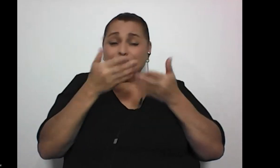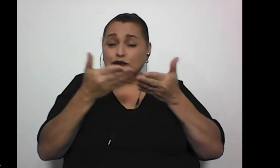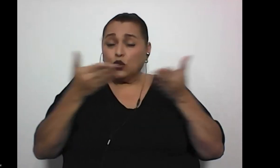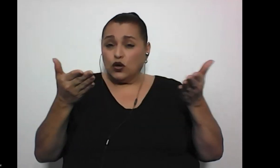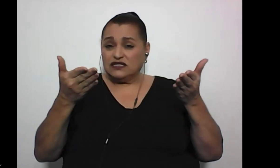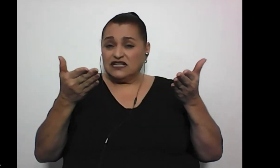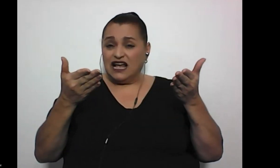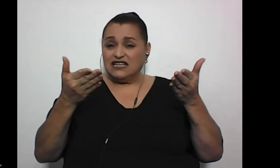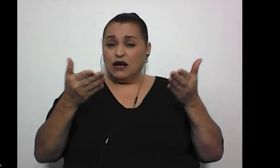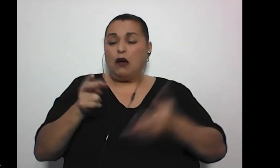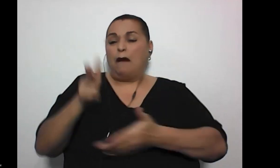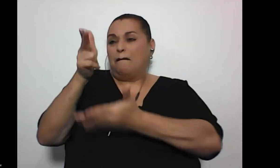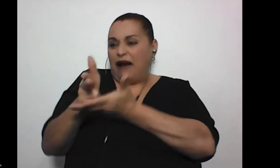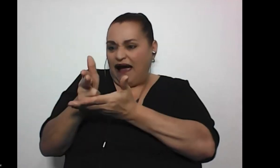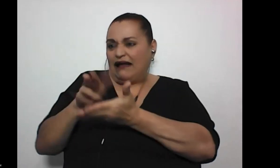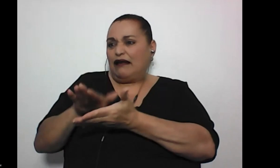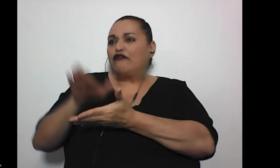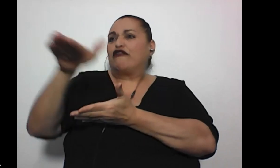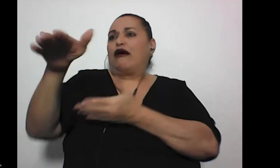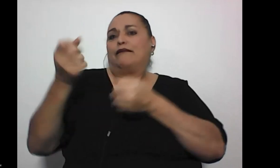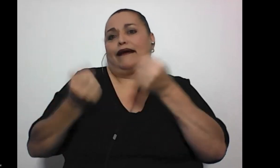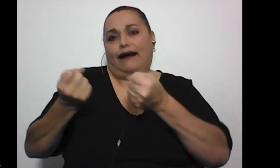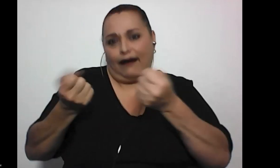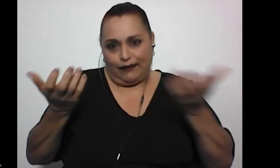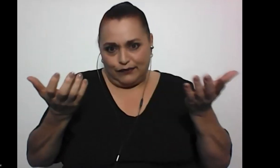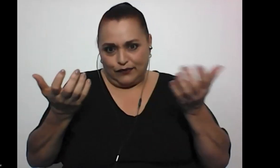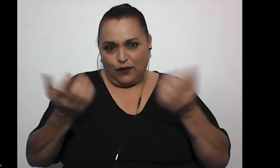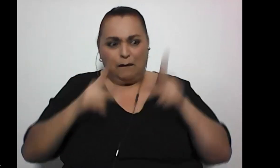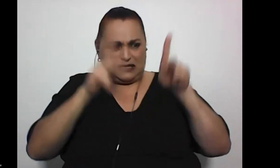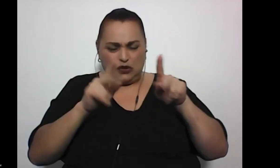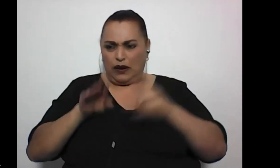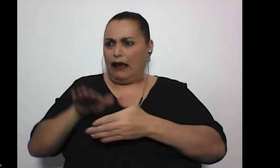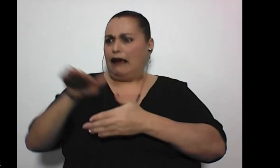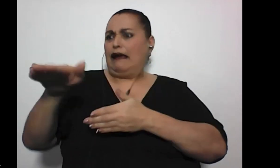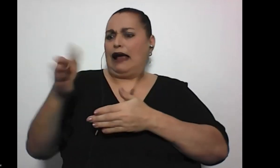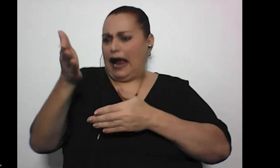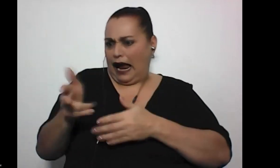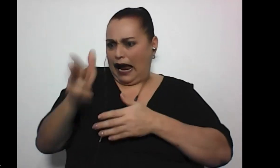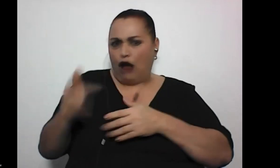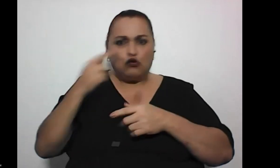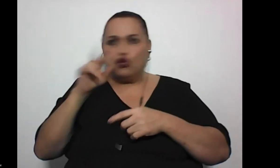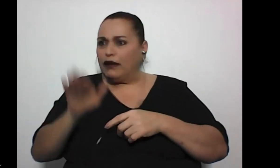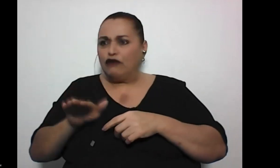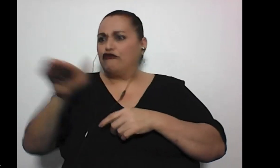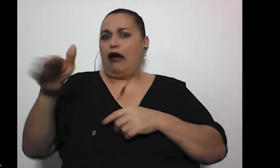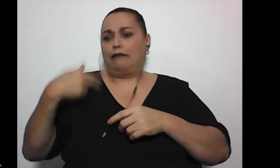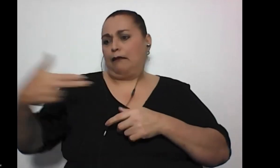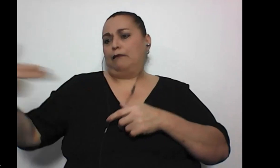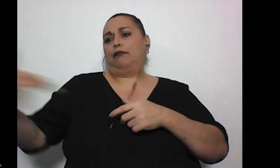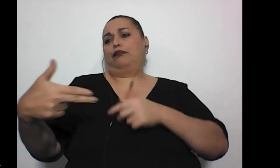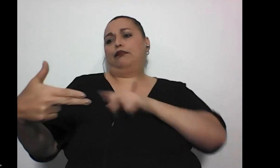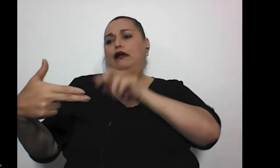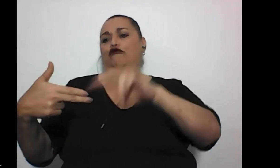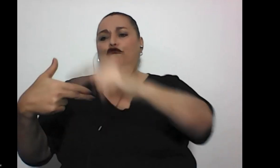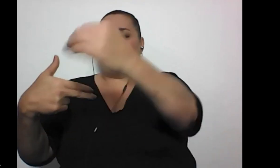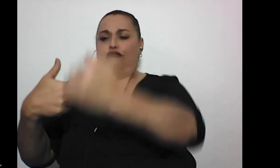estacionarse en la rampa, yo no sé por qué la gente en carro busca y parece como que no ve la rampa, siempre que uno va a ocupar la rampa